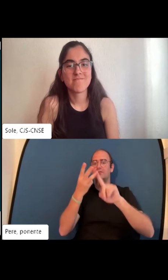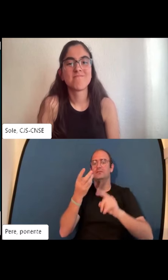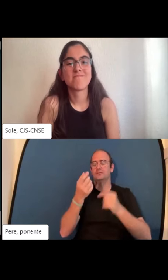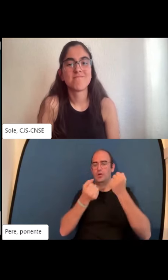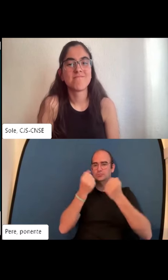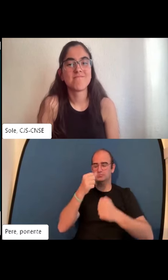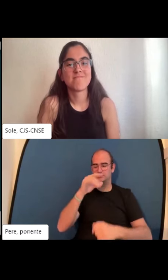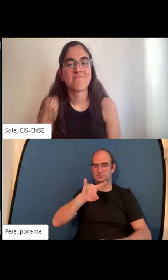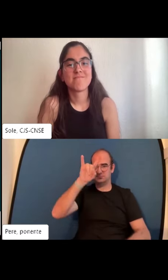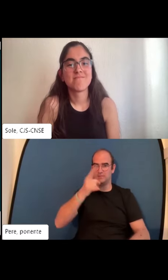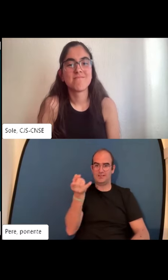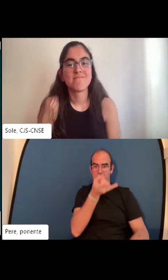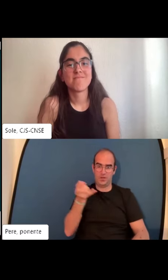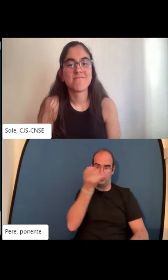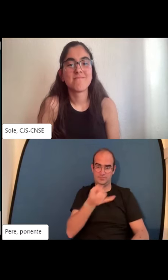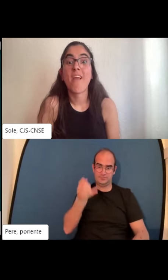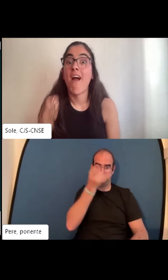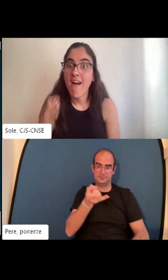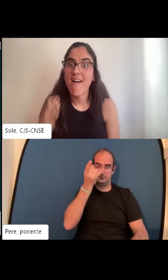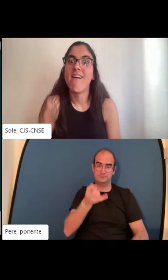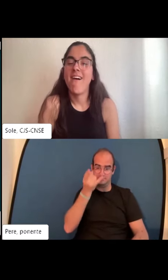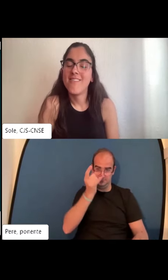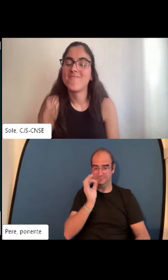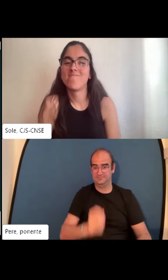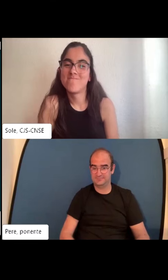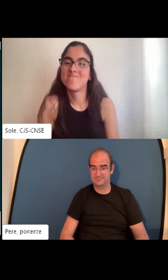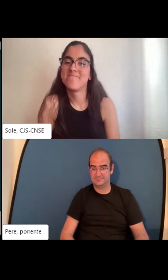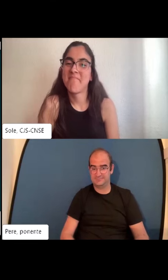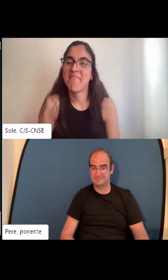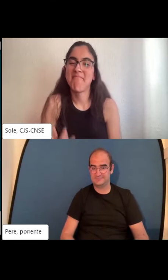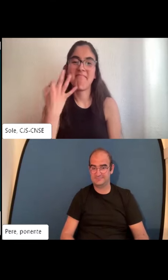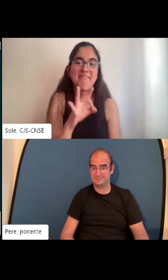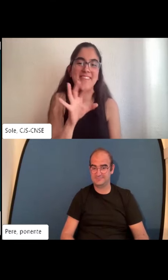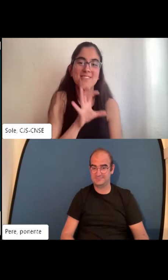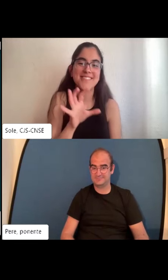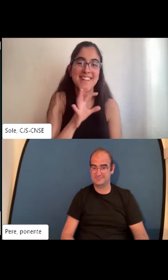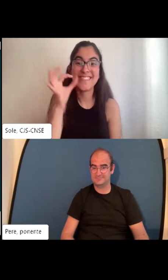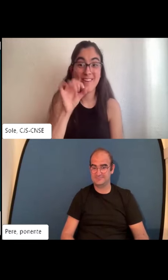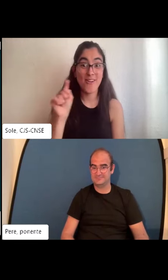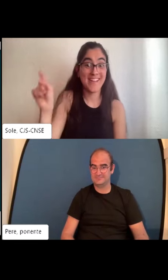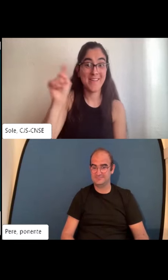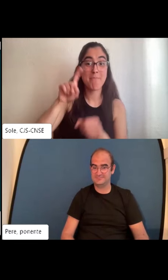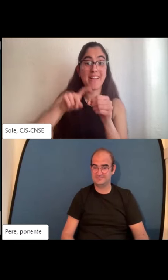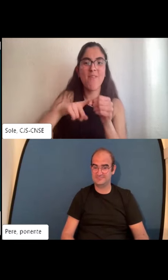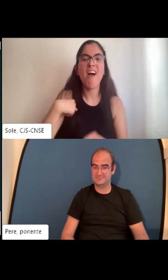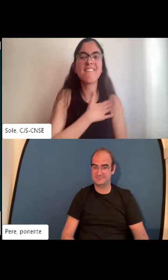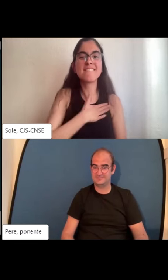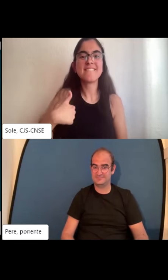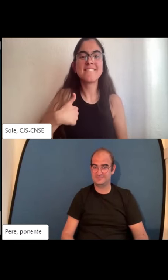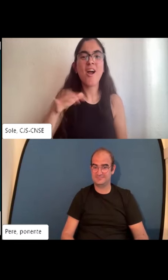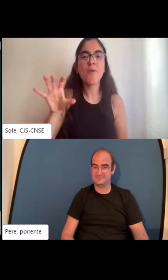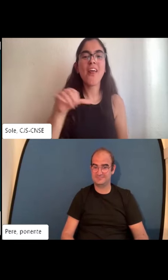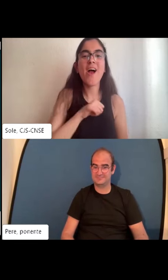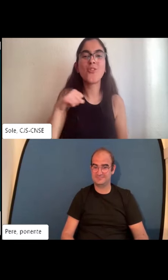que sea más fácil el poder interactuar y también el de carretillero, este caso. Anda, qué curioso.